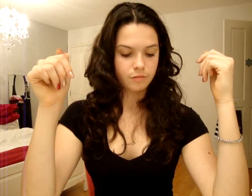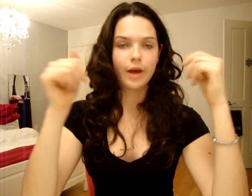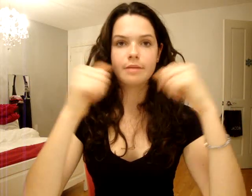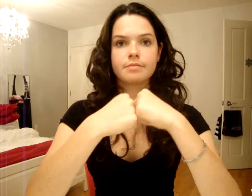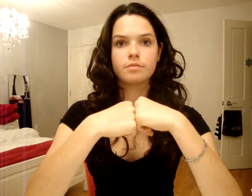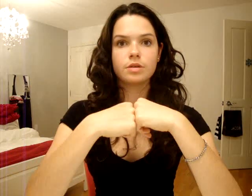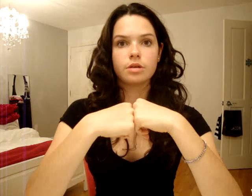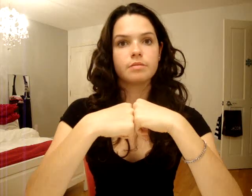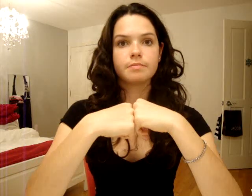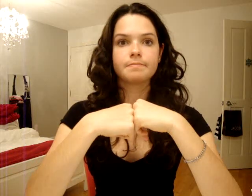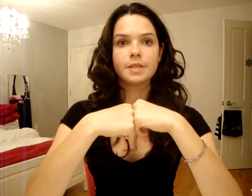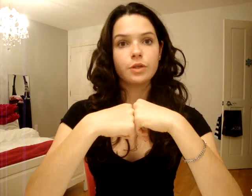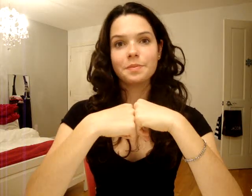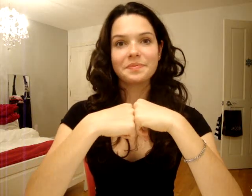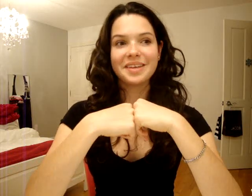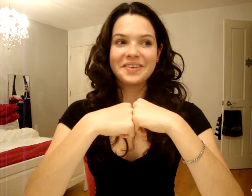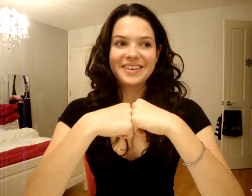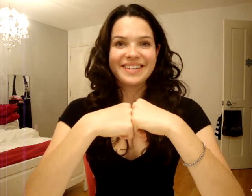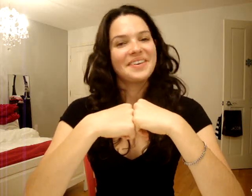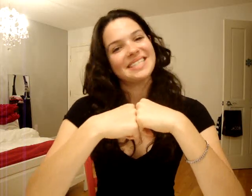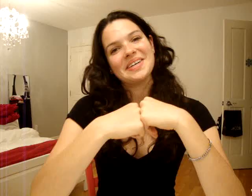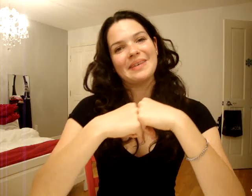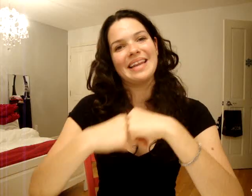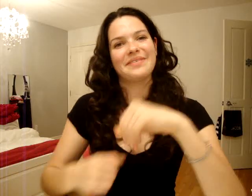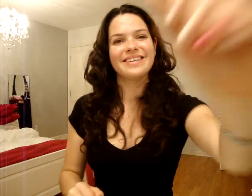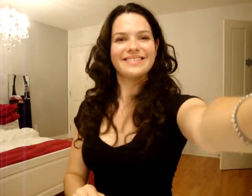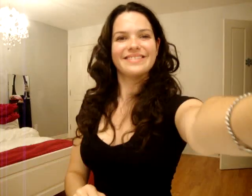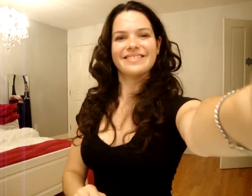Ouais. C'est ça. C'est tout. Fait que, ouais,'est Bye, les filles.-titrage Société Radio-Canada Sous-titrage